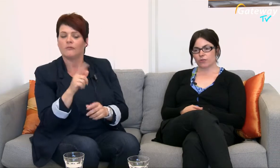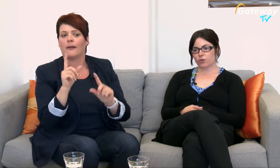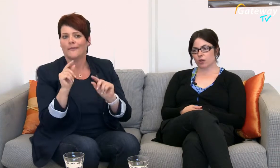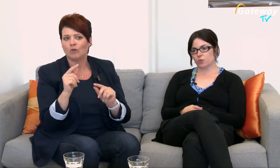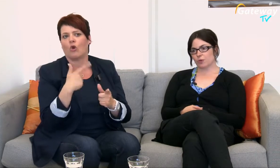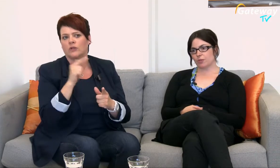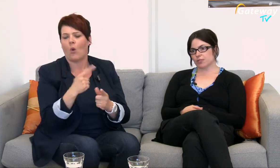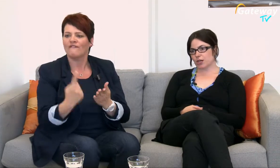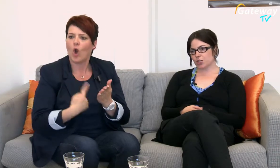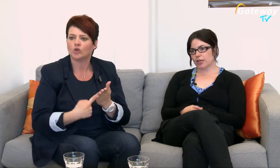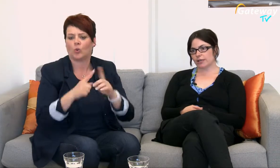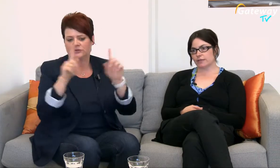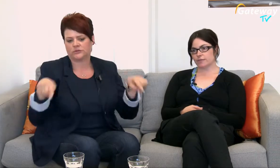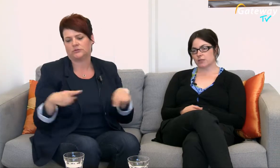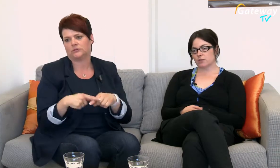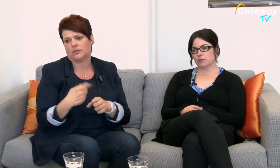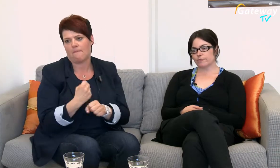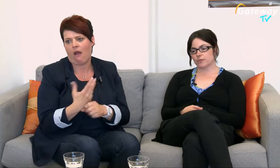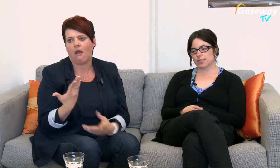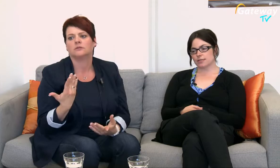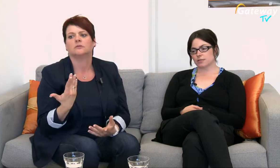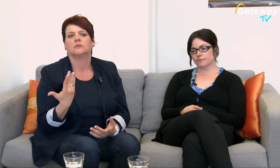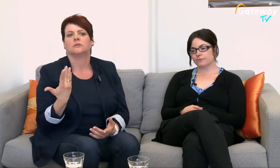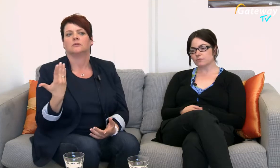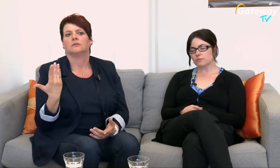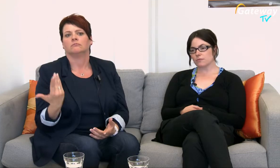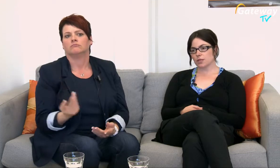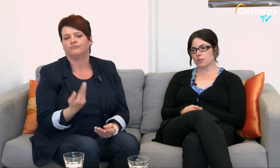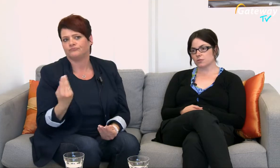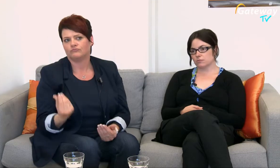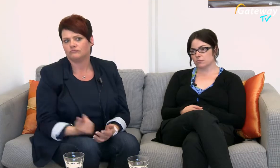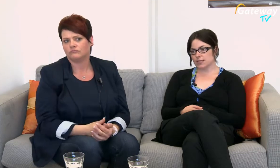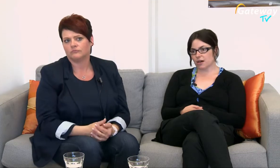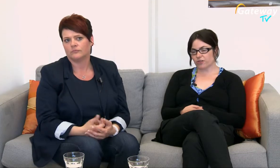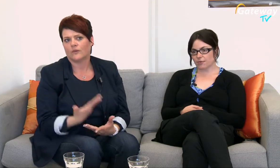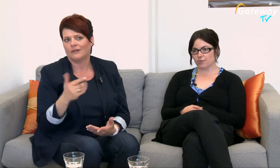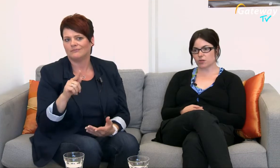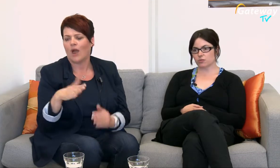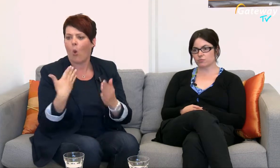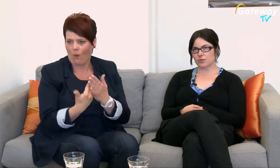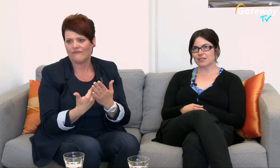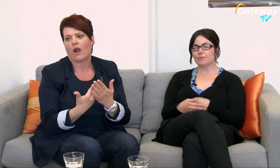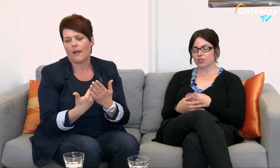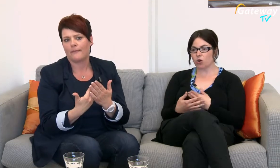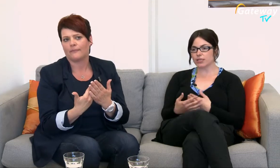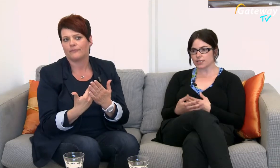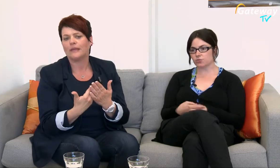ein Forderungspapier zu erstellen, also das, also diese Aufgabe habe ich auch, also ich habe die Koordination